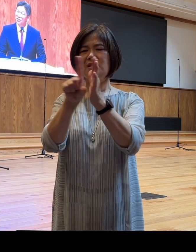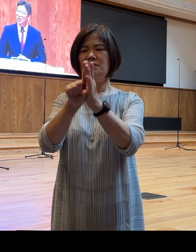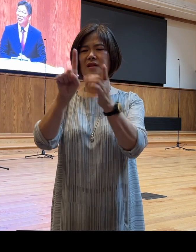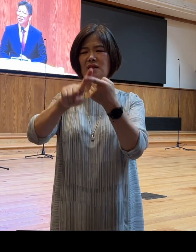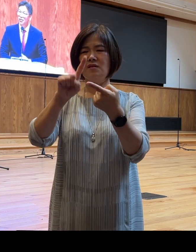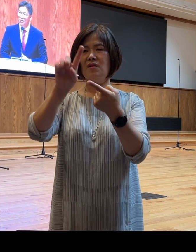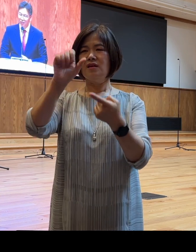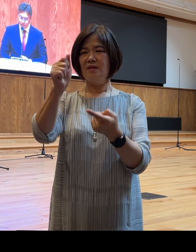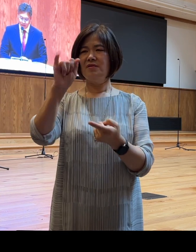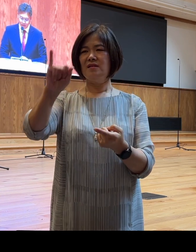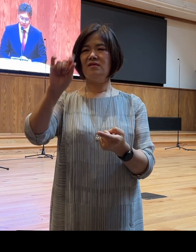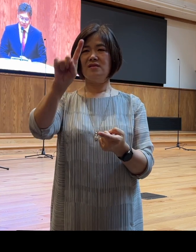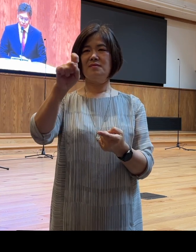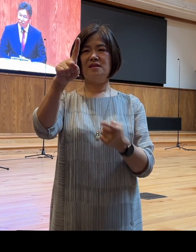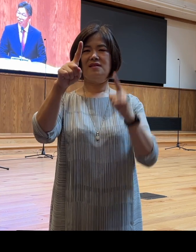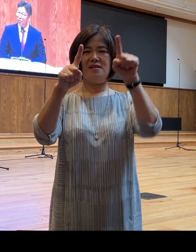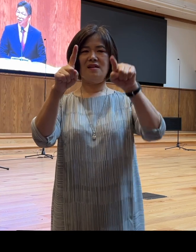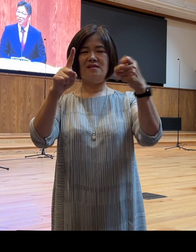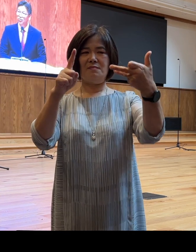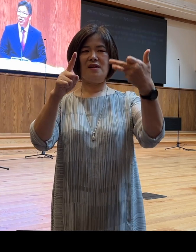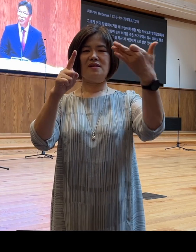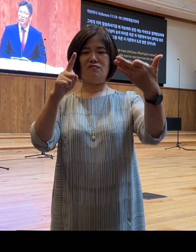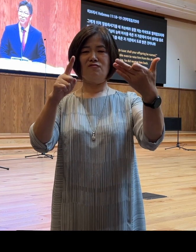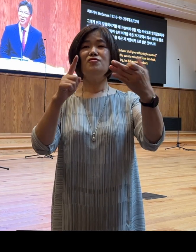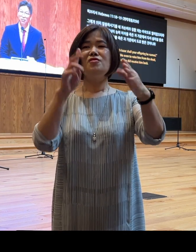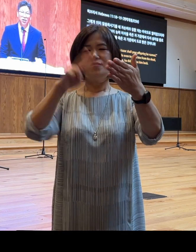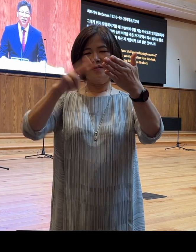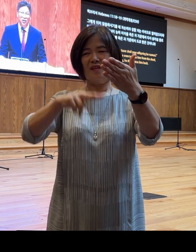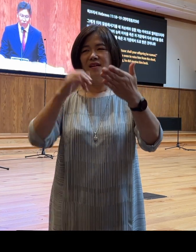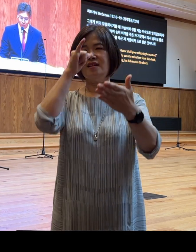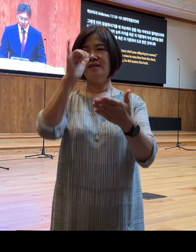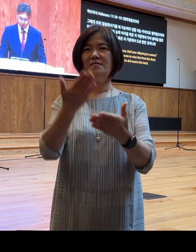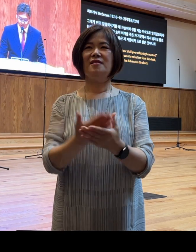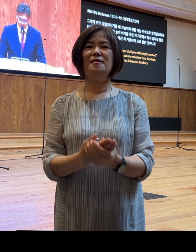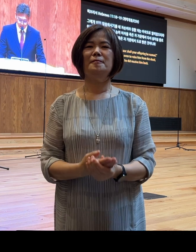18절에서 19절은 이렇게 증언하고 있습니다 함께 읽도록 하겠습니다 시작